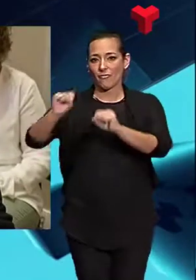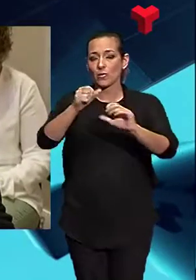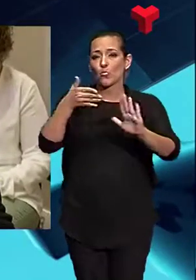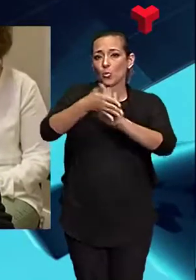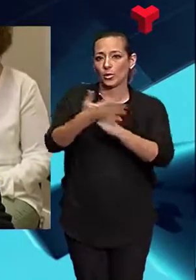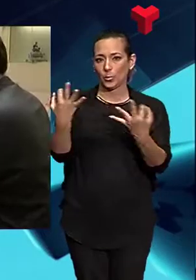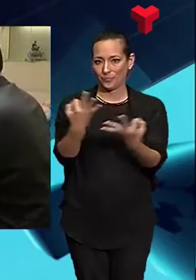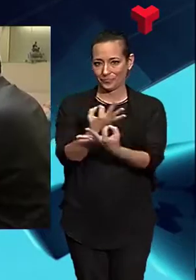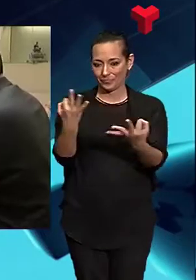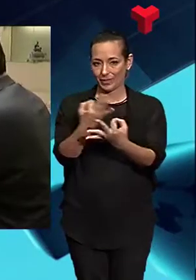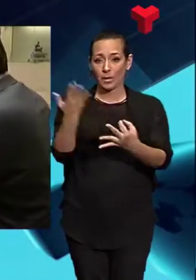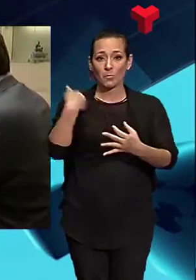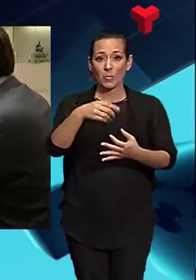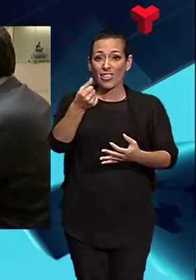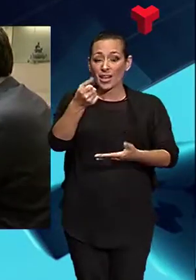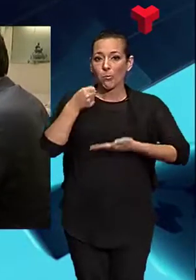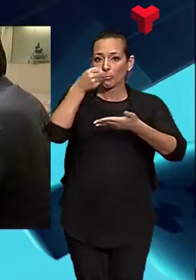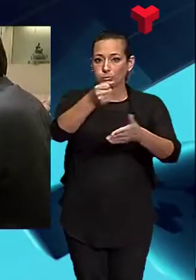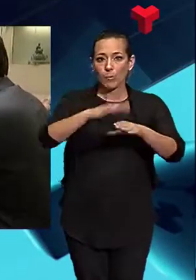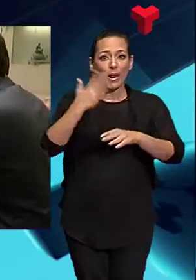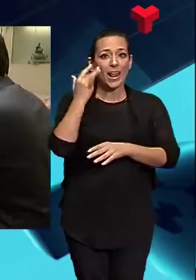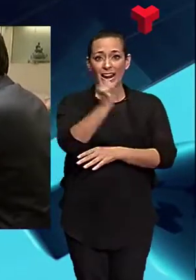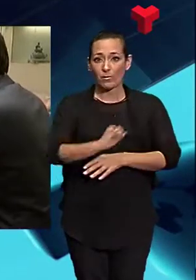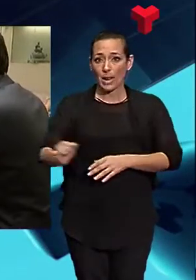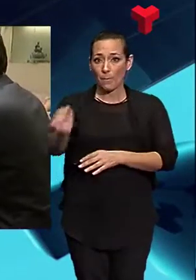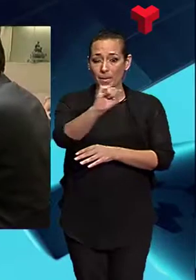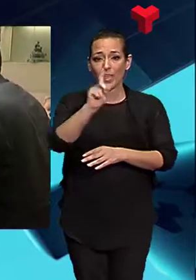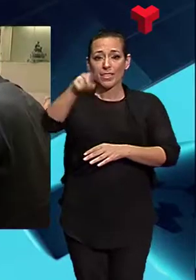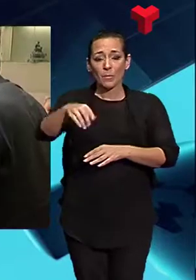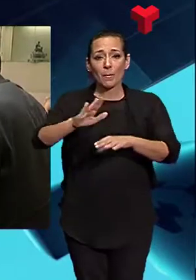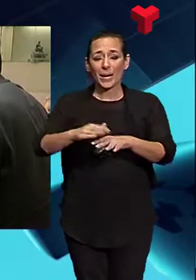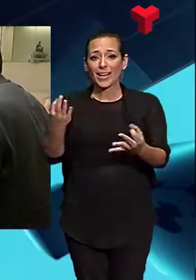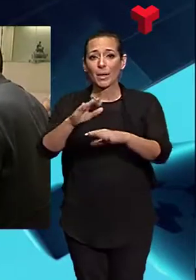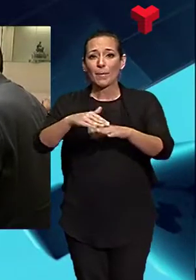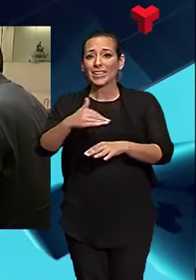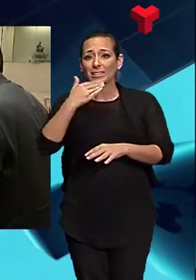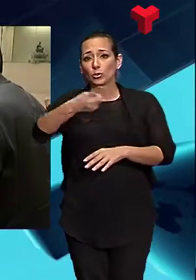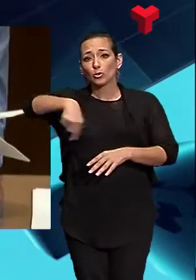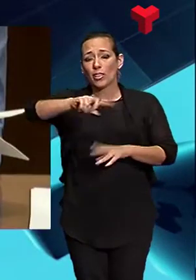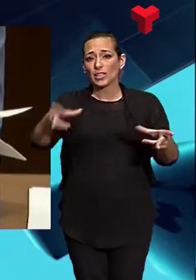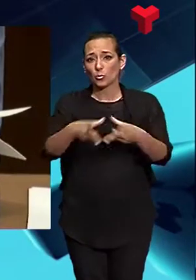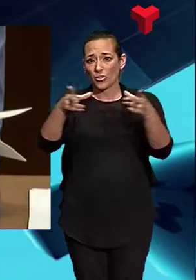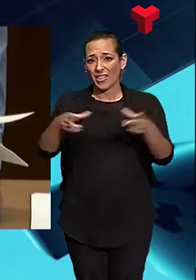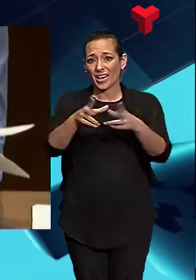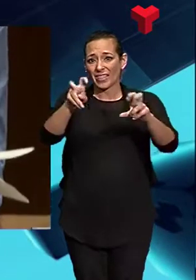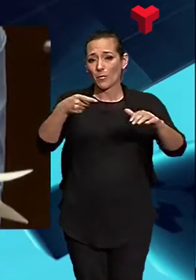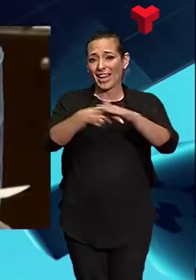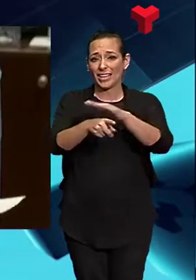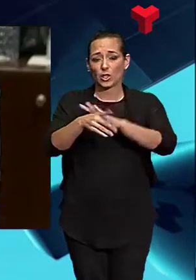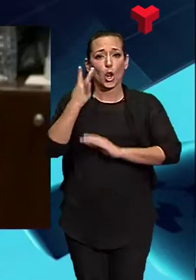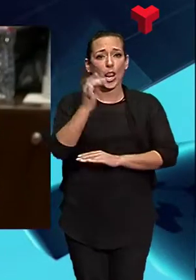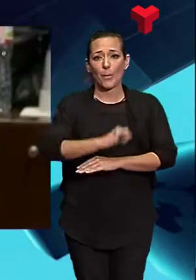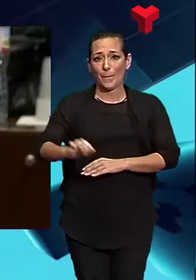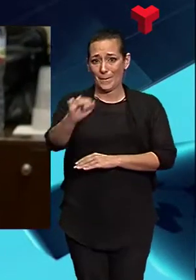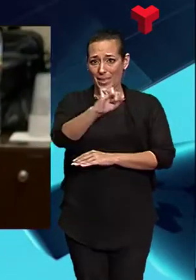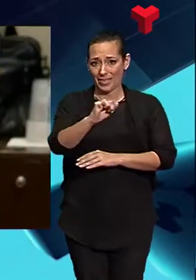més recursos a la neteja, sinó com a missatge pedagògic per la ciutadania sobre el cost que comporta la gestió. L'alcalde ha anunciat que en lloc del